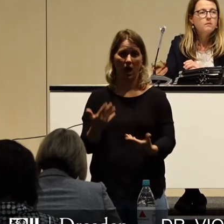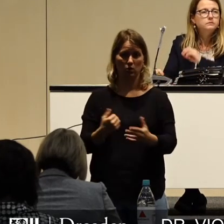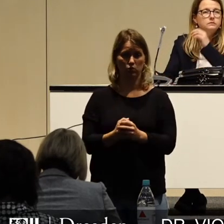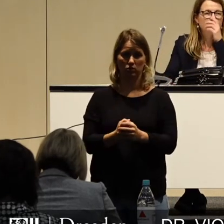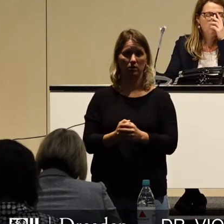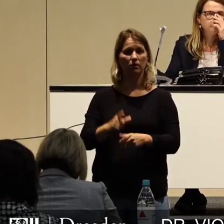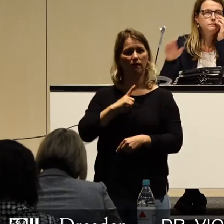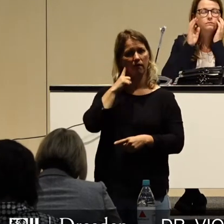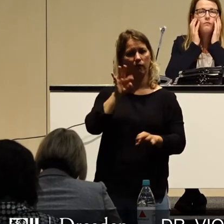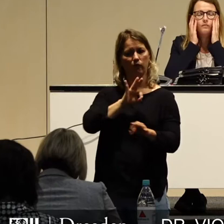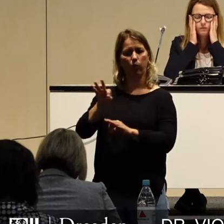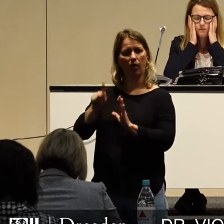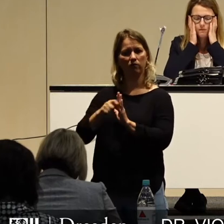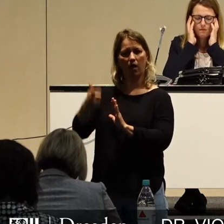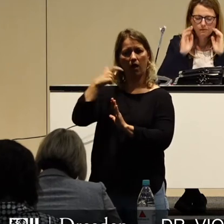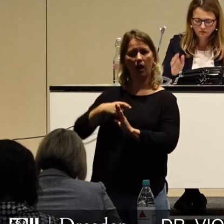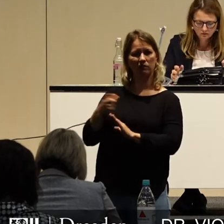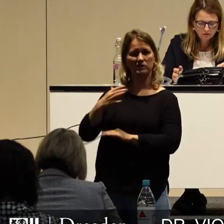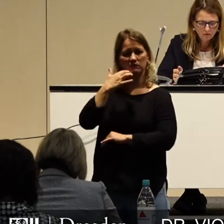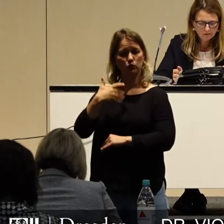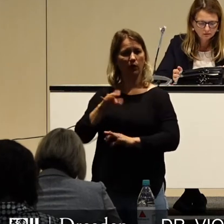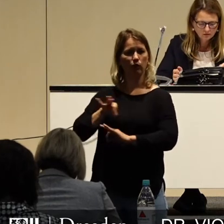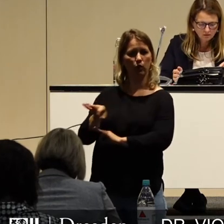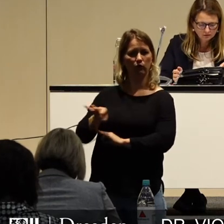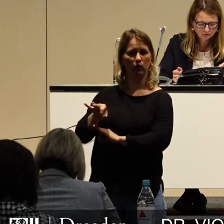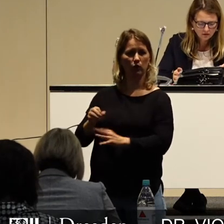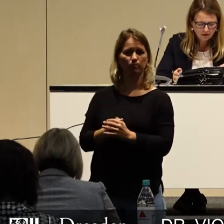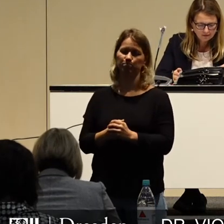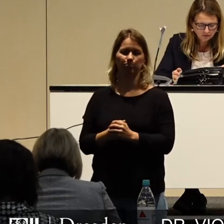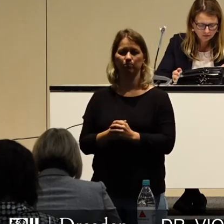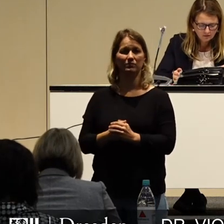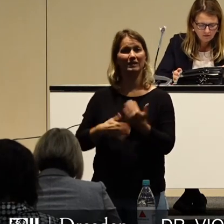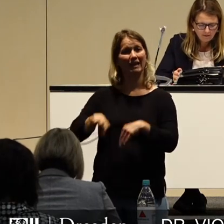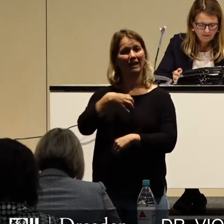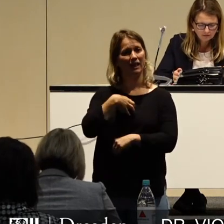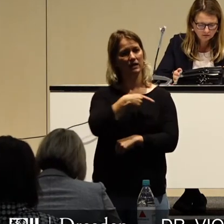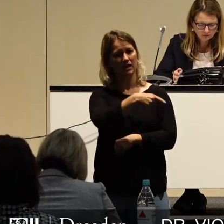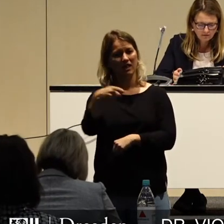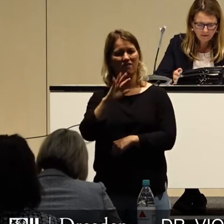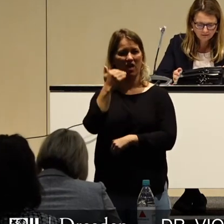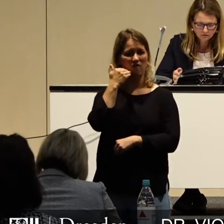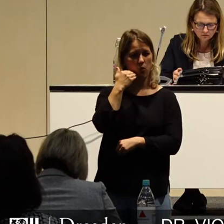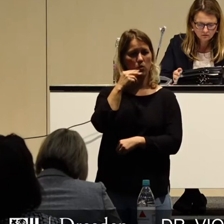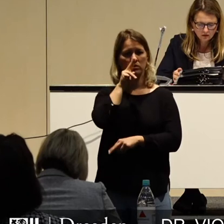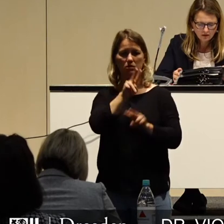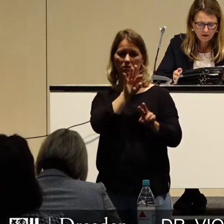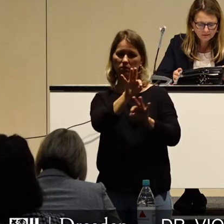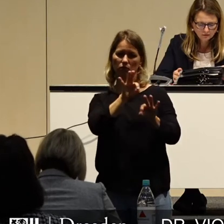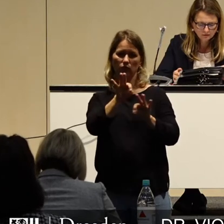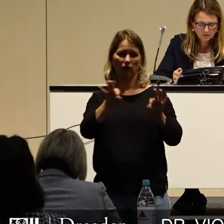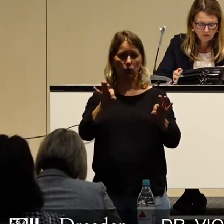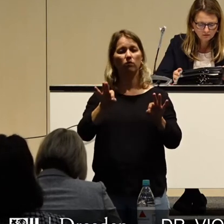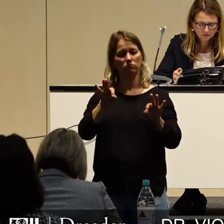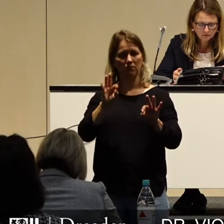Wählerklientel zu bedienen, sondern das Wohl aller Dresdnerinnen und Dresdner im Blick zu haben bei der Aufstellung des Haushalts mit einem wachen Auge